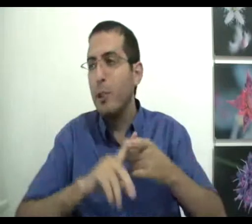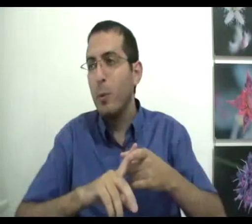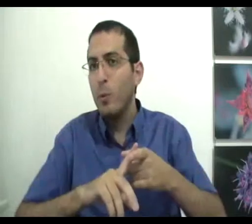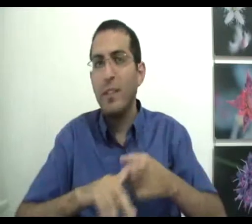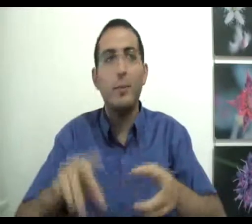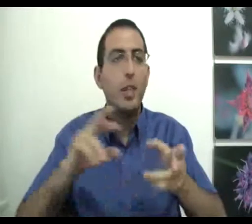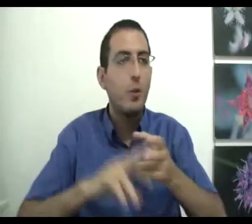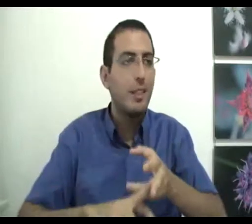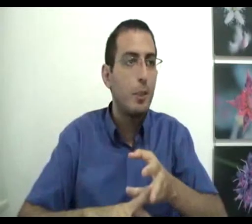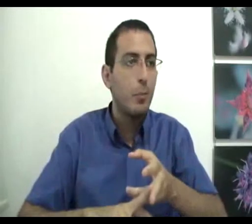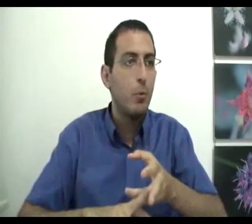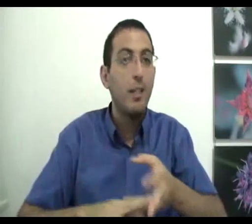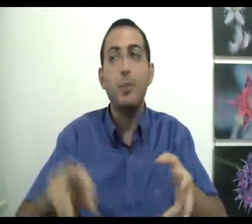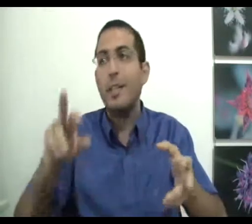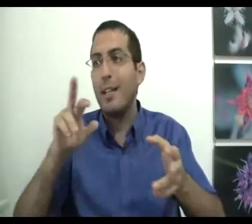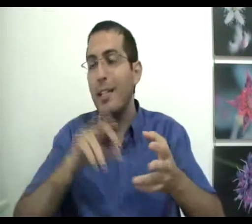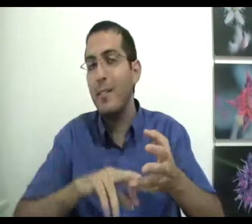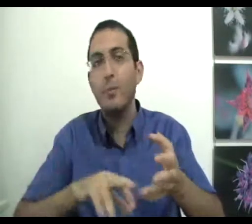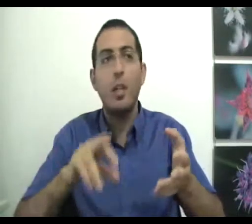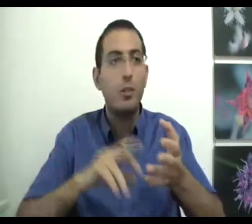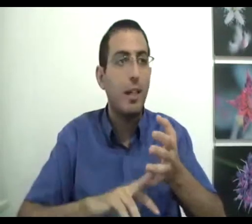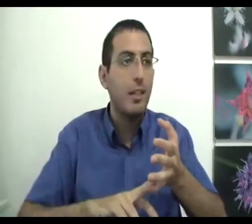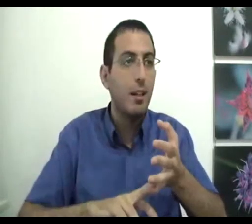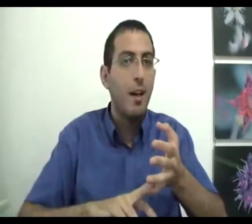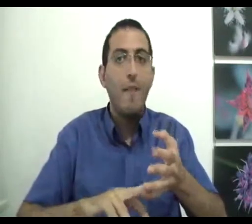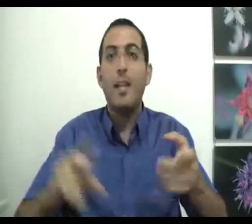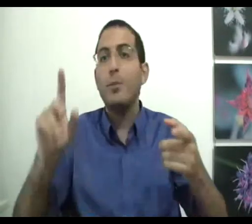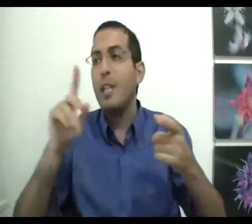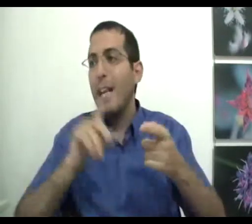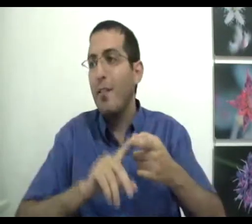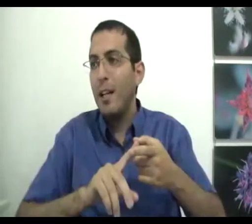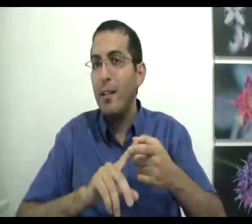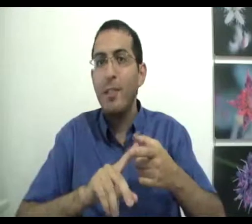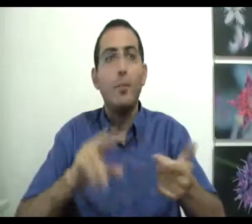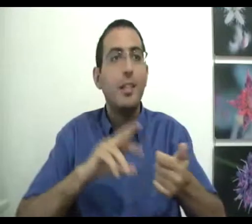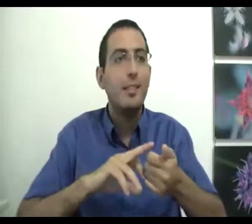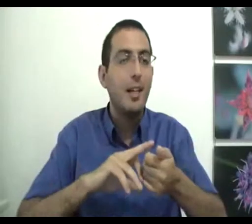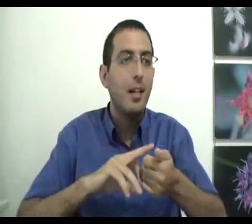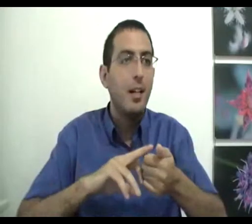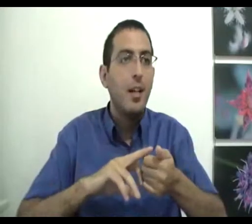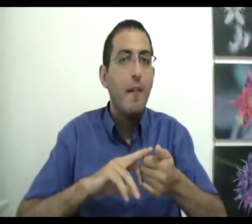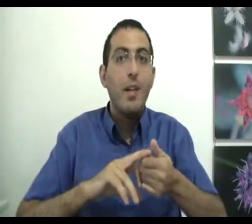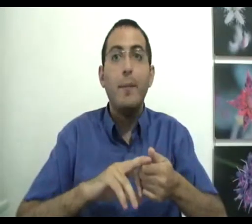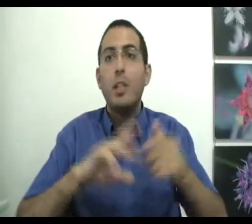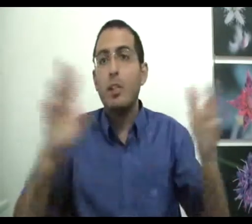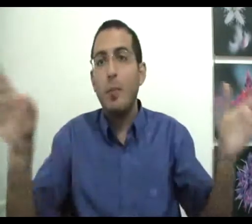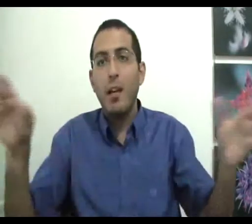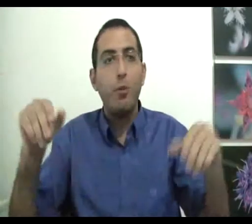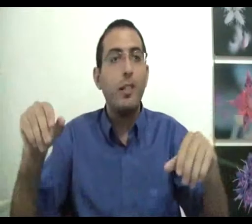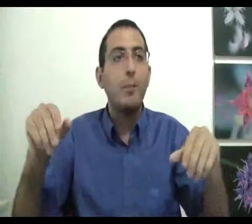משמעות, וגם שיהיה חוסר משמעות, וגם שיהיה תכלית, וגם שיהיה לא תכלית, וגם שיהיה אהבה וגם שיהיה שנאה וגם שאנשים יריבו אחד עם